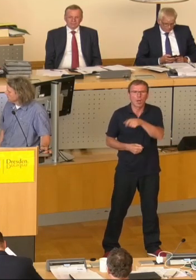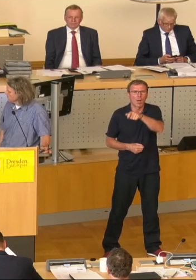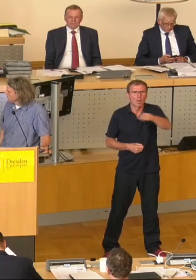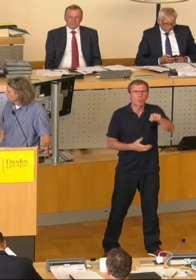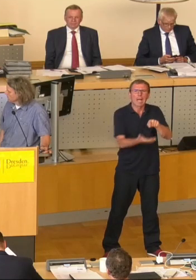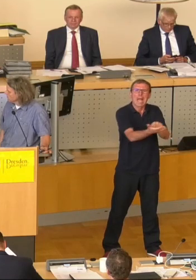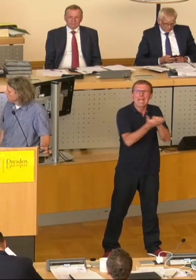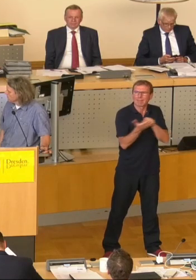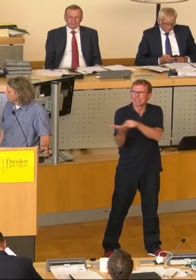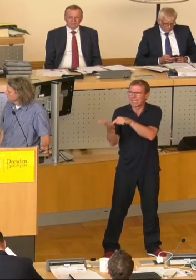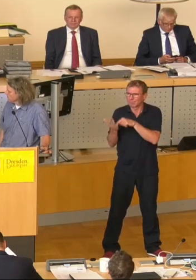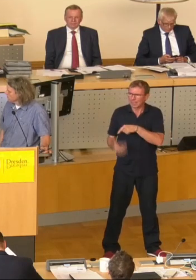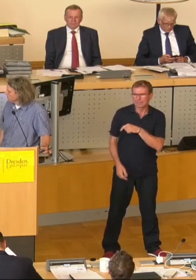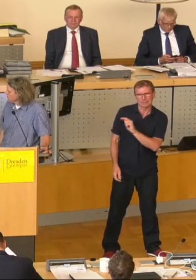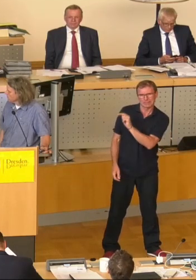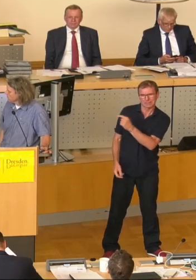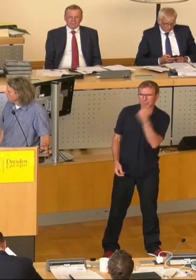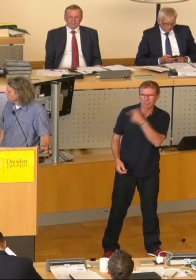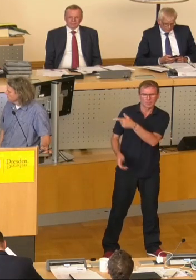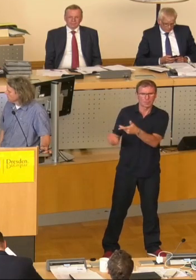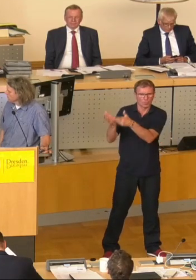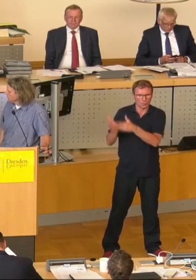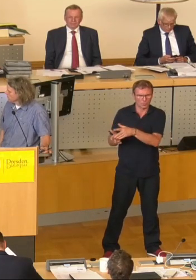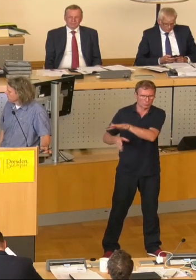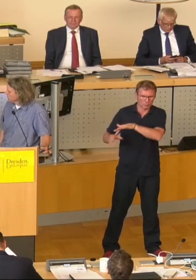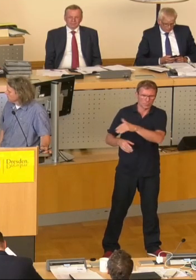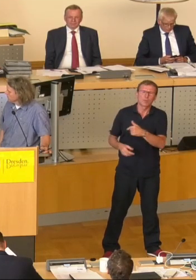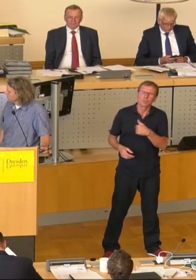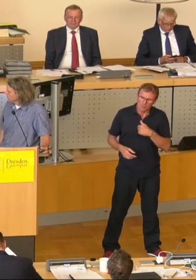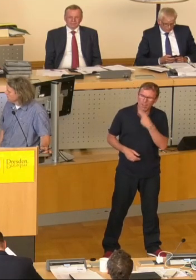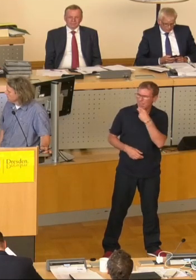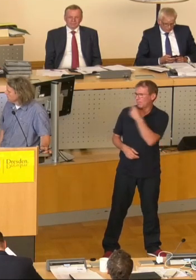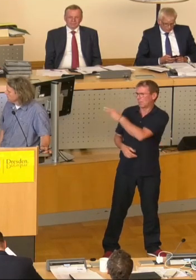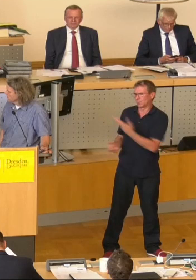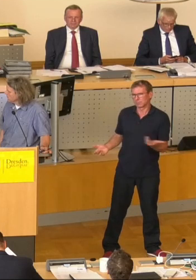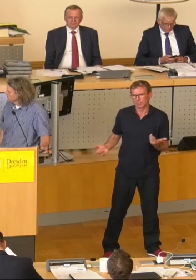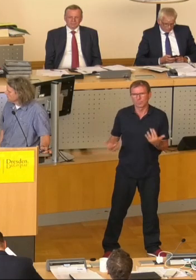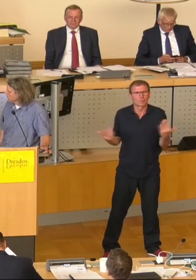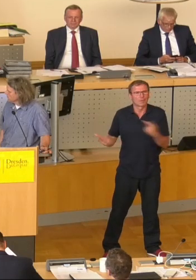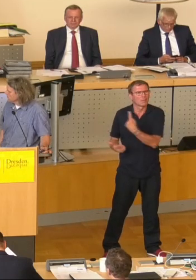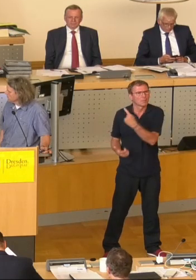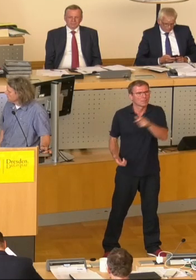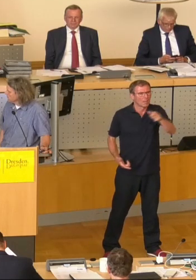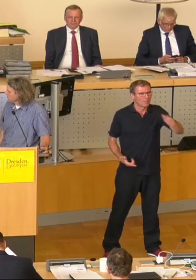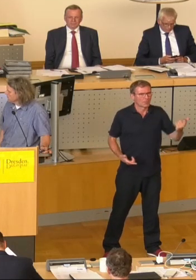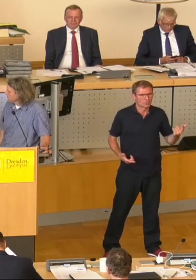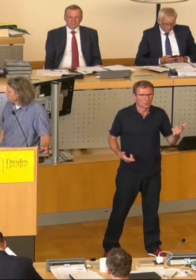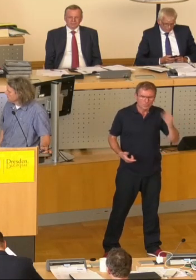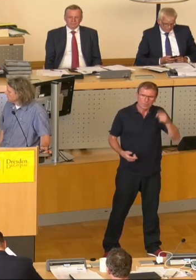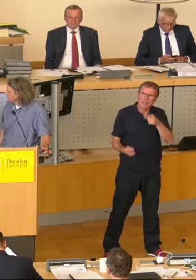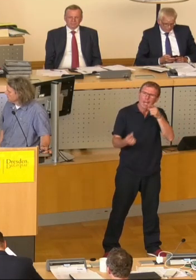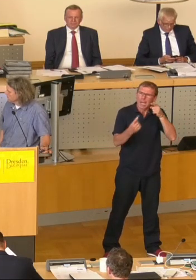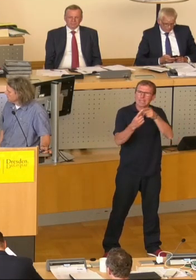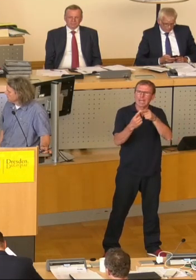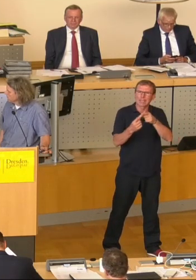für Hinweise aus der Bürgerschaft dankbar und gehen denen nach und beantworten die. können sich also wie jede Person, jeder mit direkten,